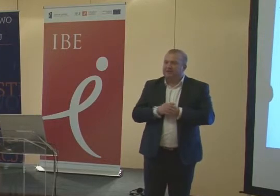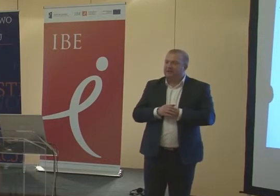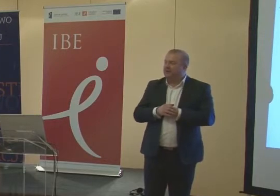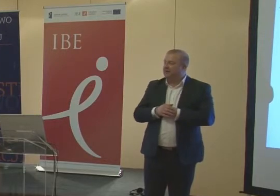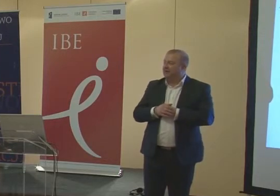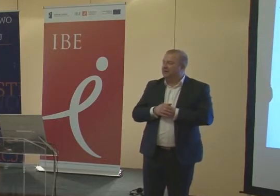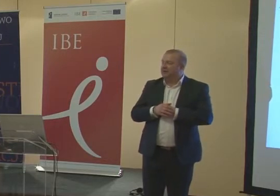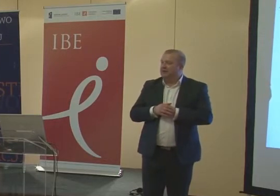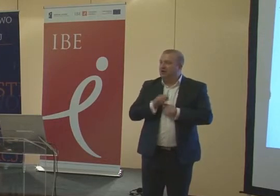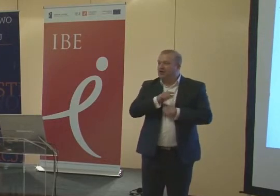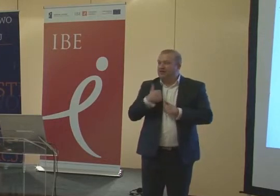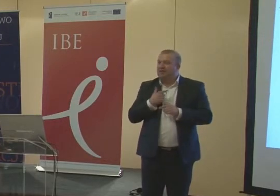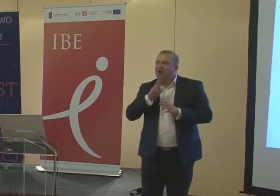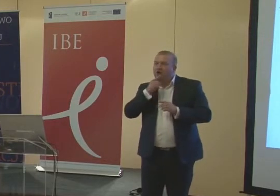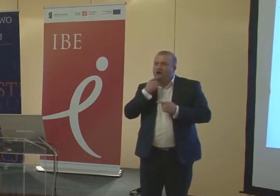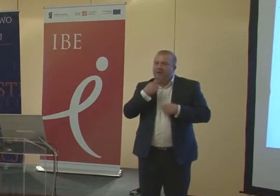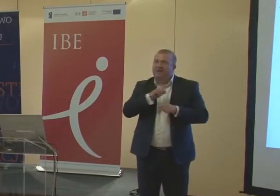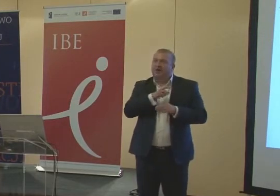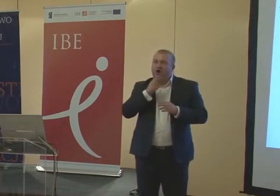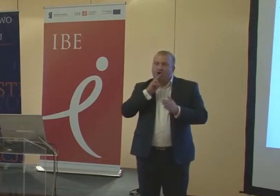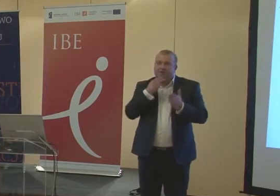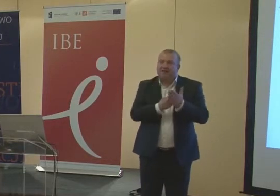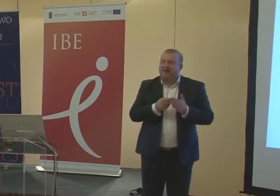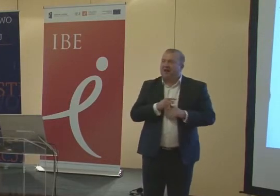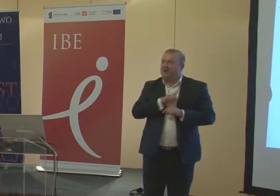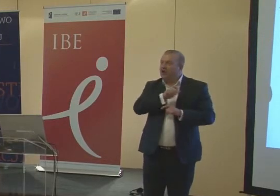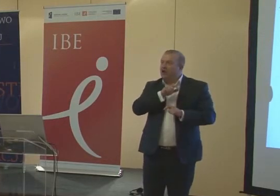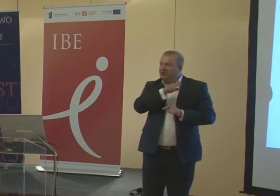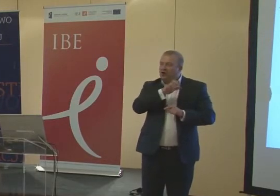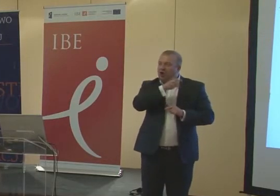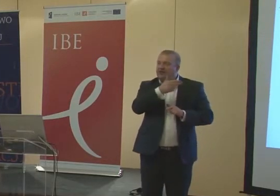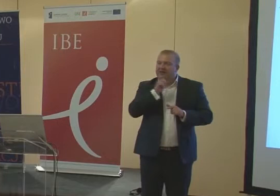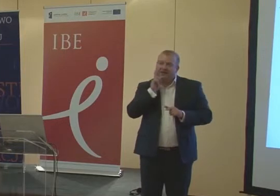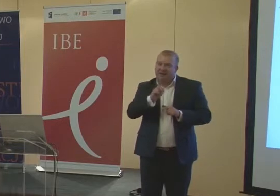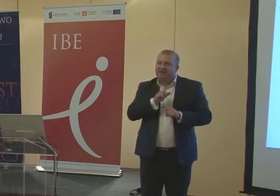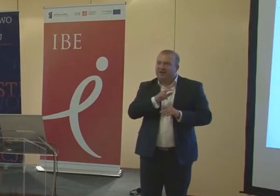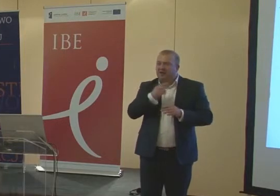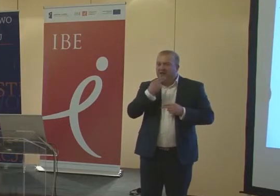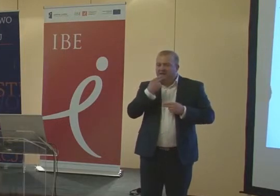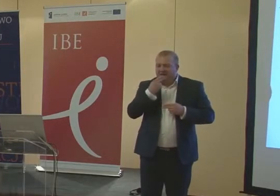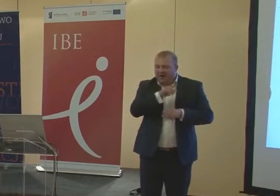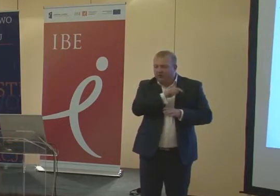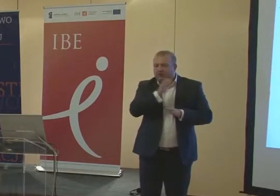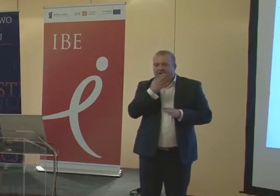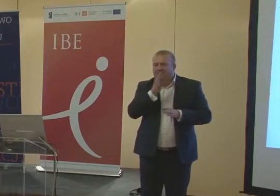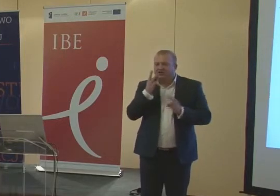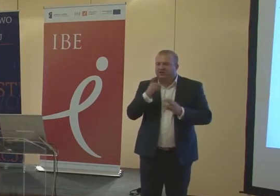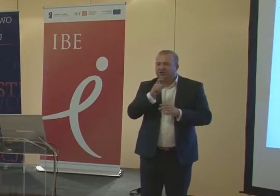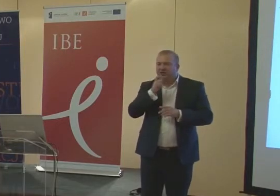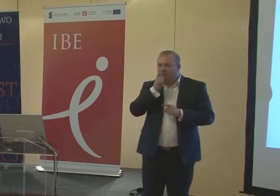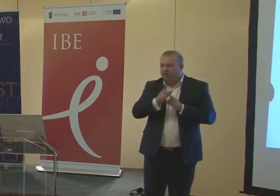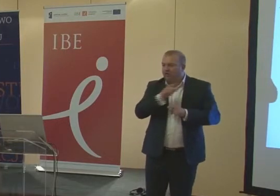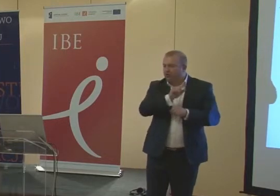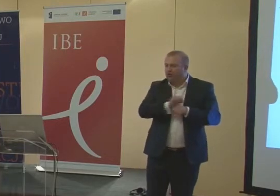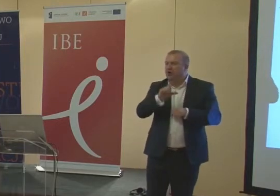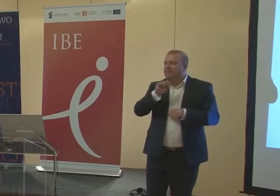osobami niewidomymi, oni nam podpowiadali. I to do nich tak naprawdę należy to najważniejsze słowo. To są praktycy, którzy